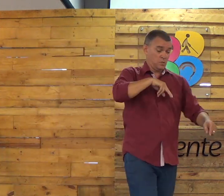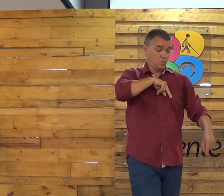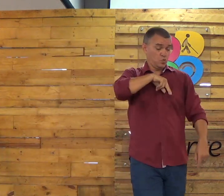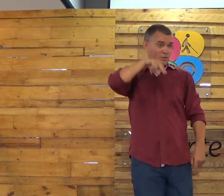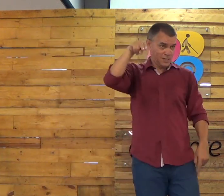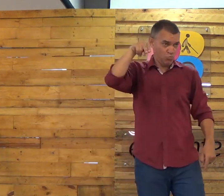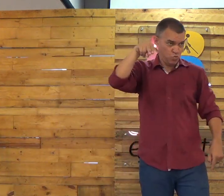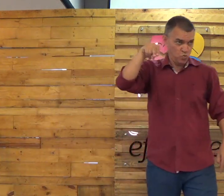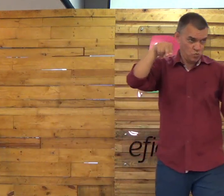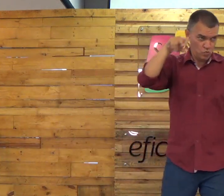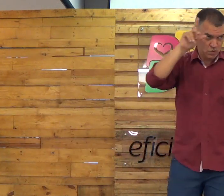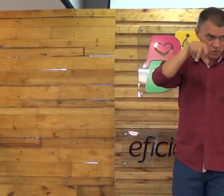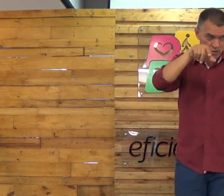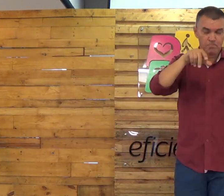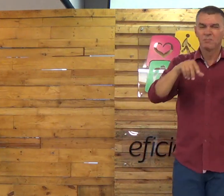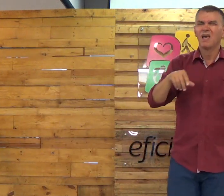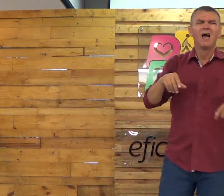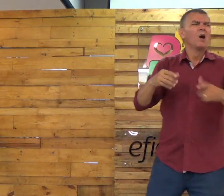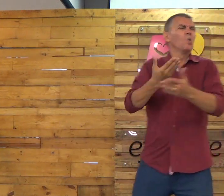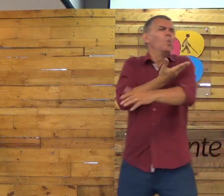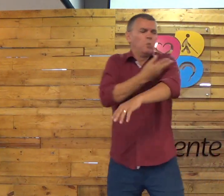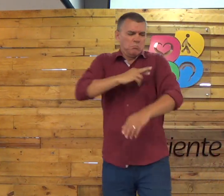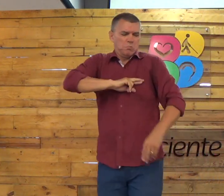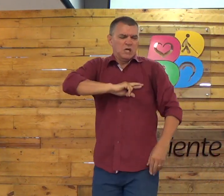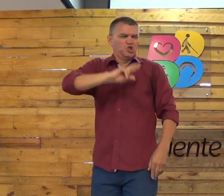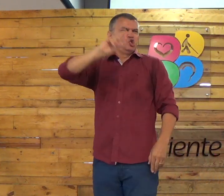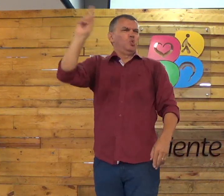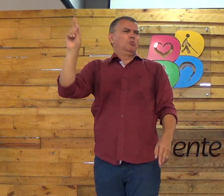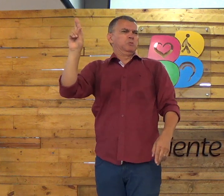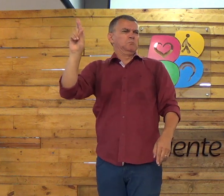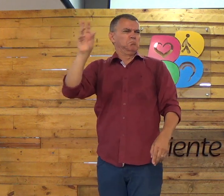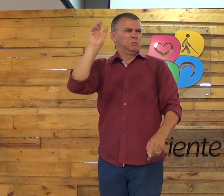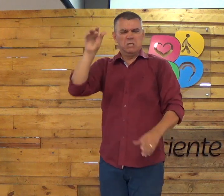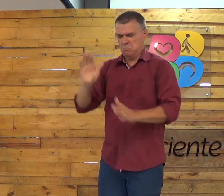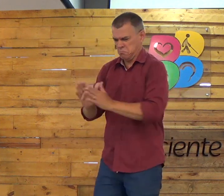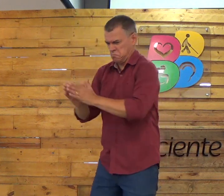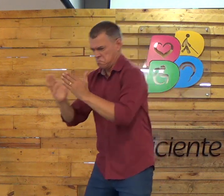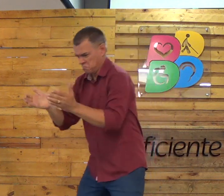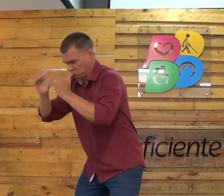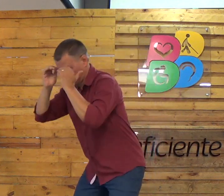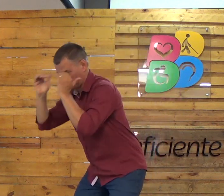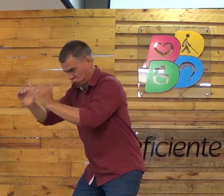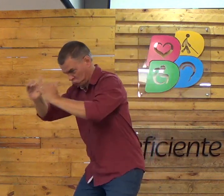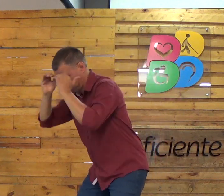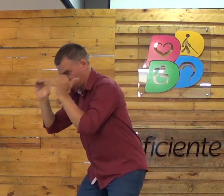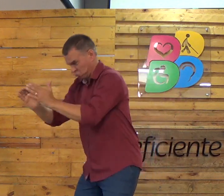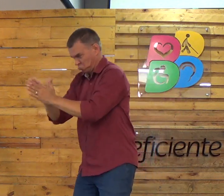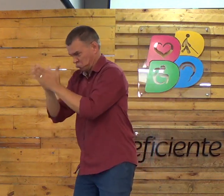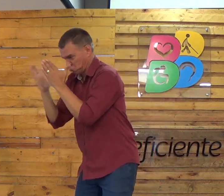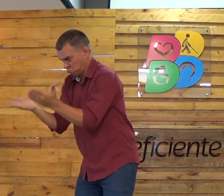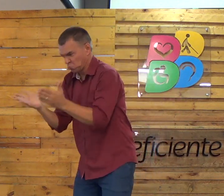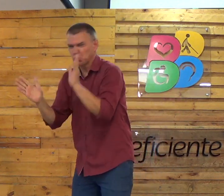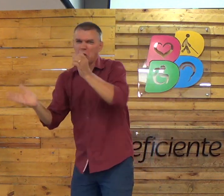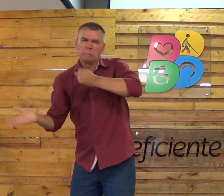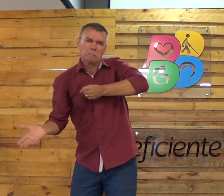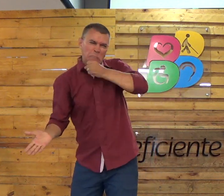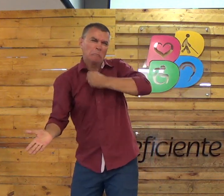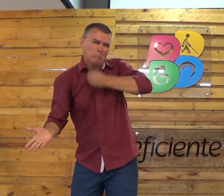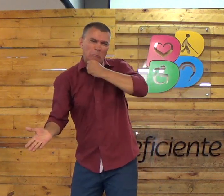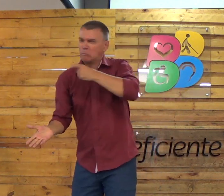Miconemos, é insensão dele, né? Ele era uma pessoa muito religiosa, ele conhecia as leis, ele estudava as